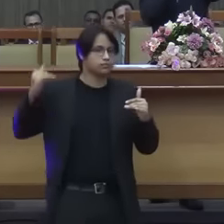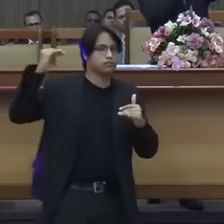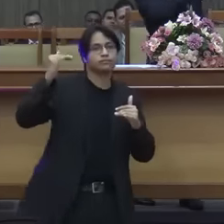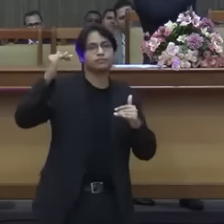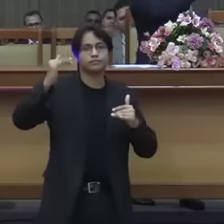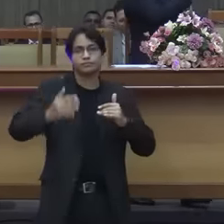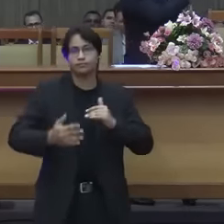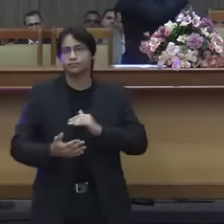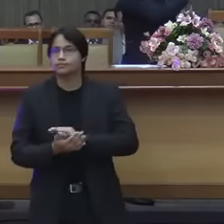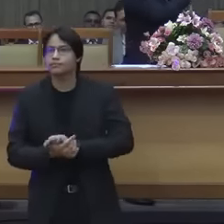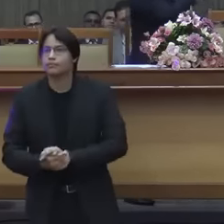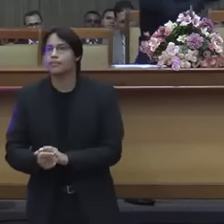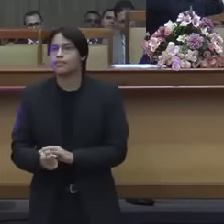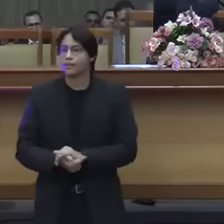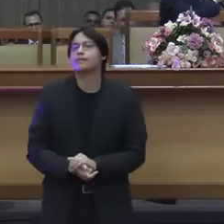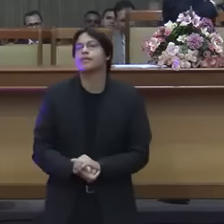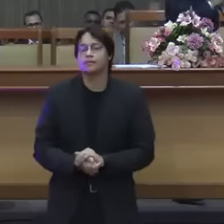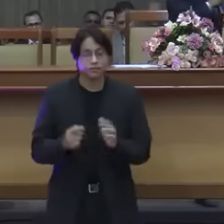eu sou Deus